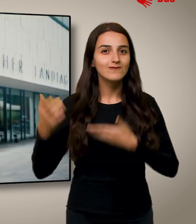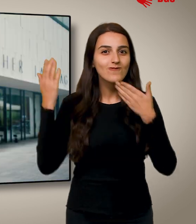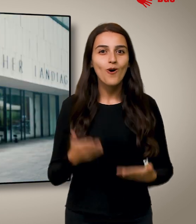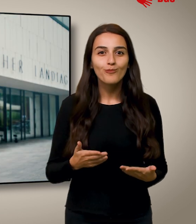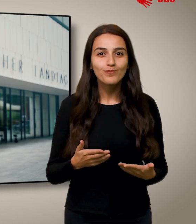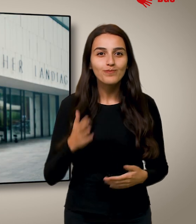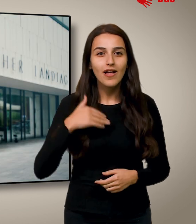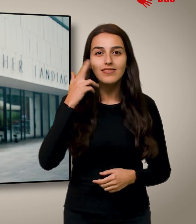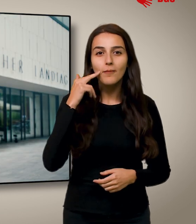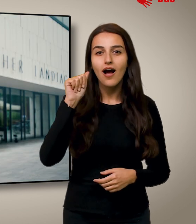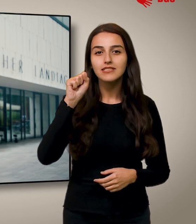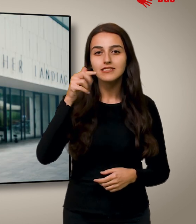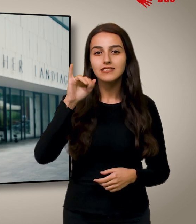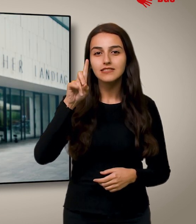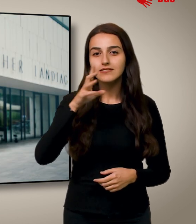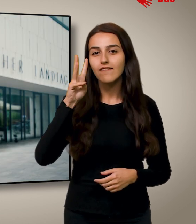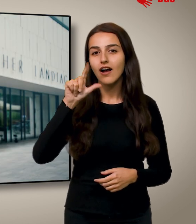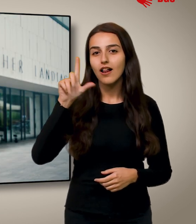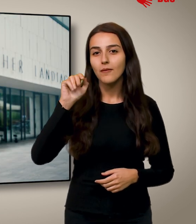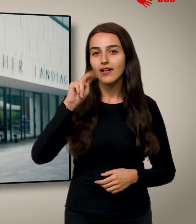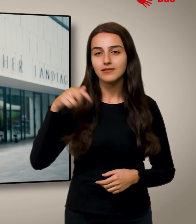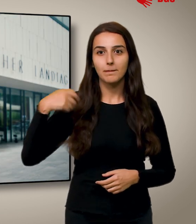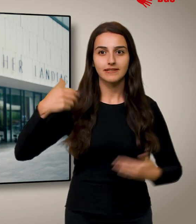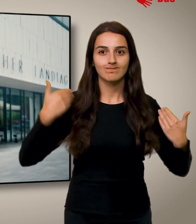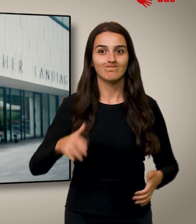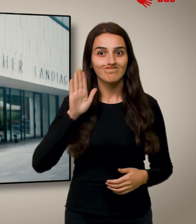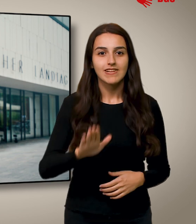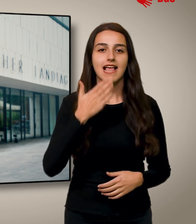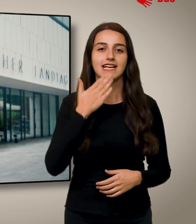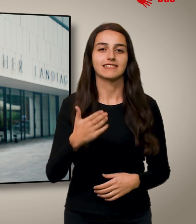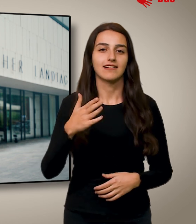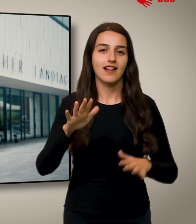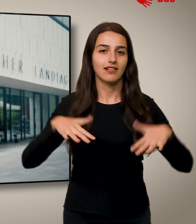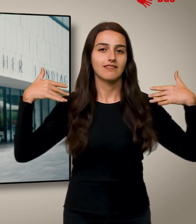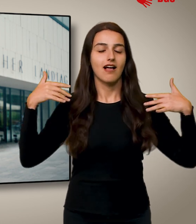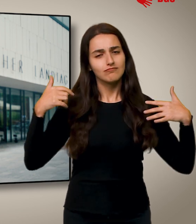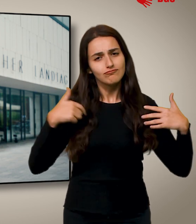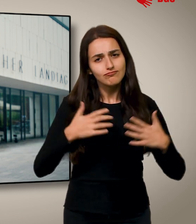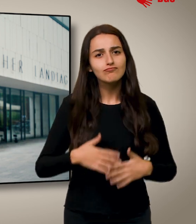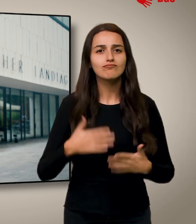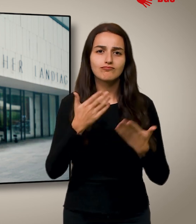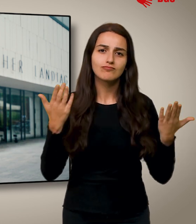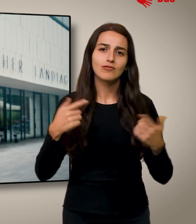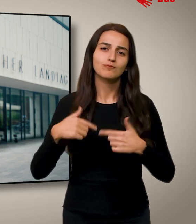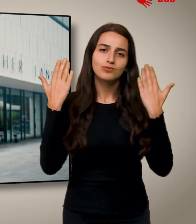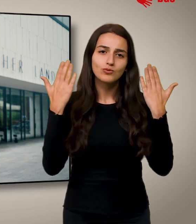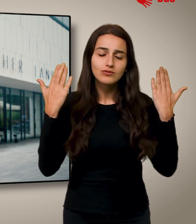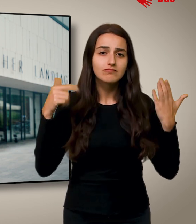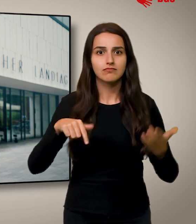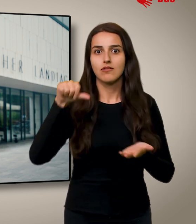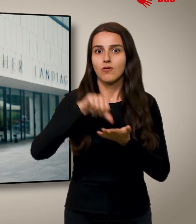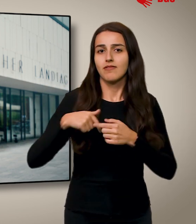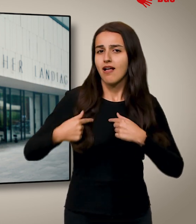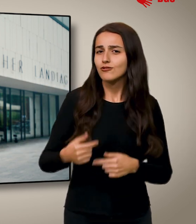Herzlich willkommen! Mein Name ist Astrid Wallmann und als Präsidentin des Hessischen Landtages darf ich Sie recht herzlich im Herzen der schönen